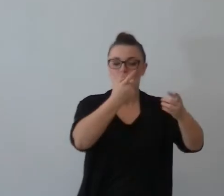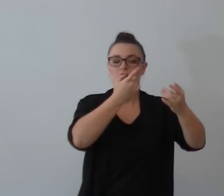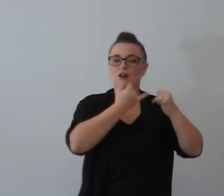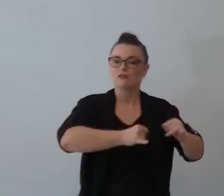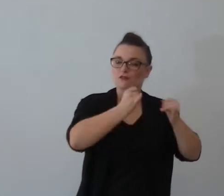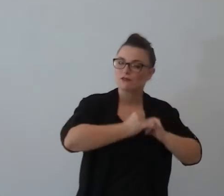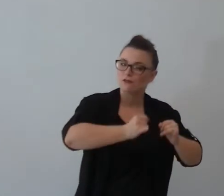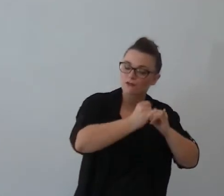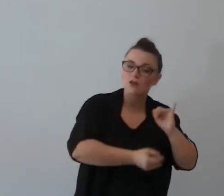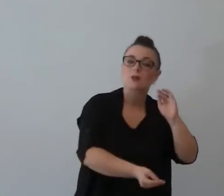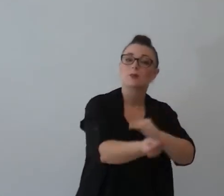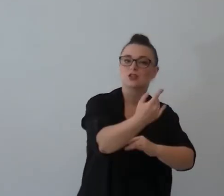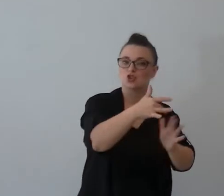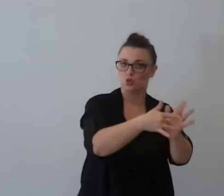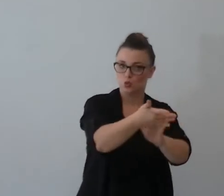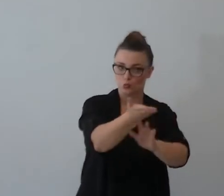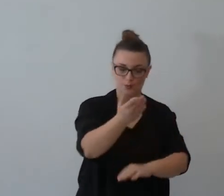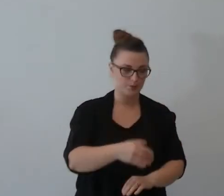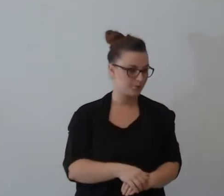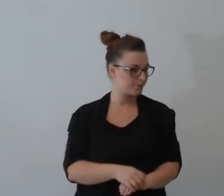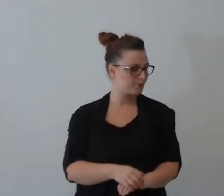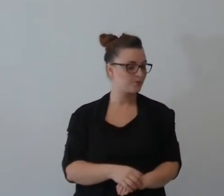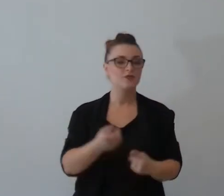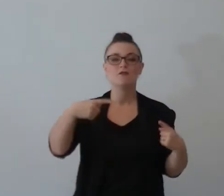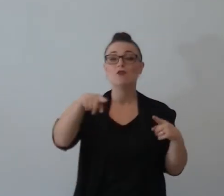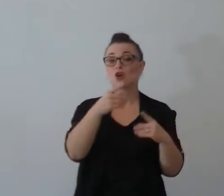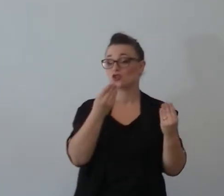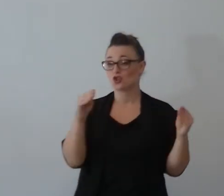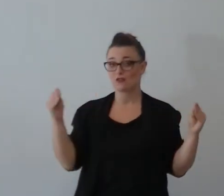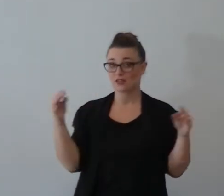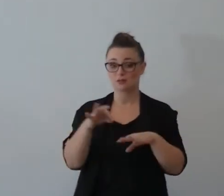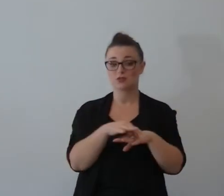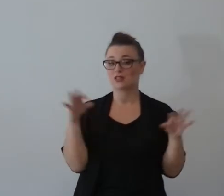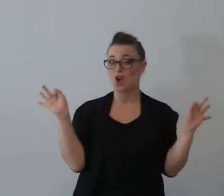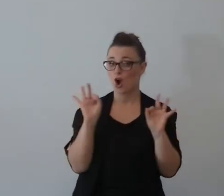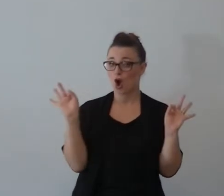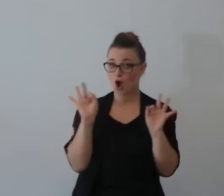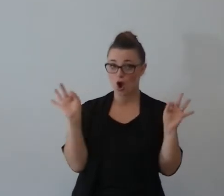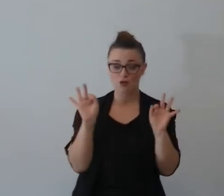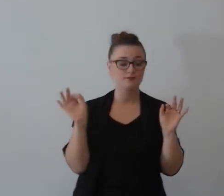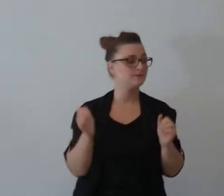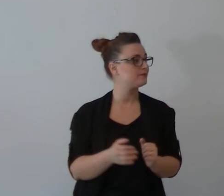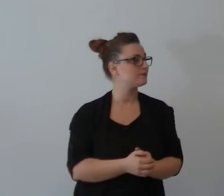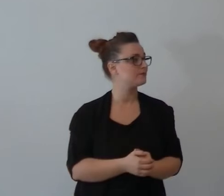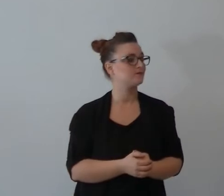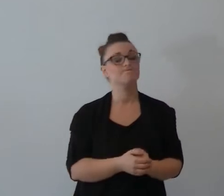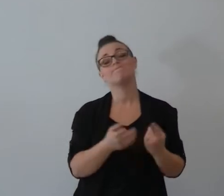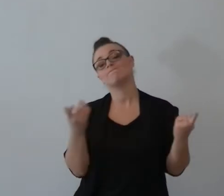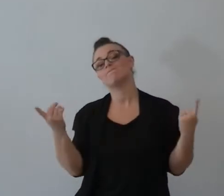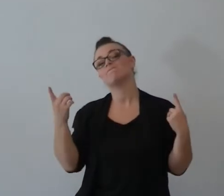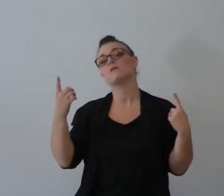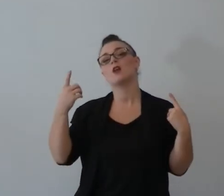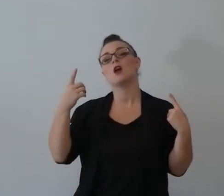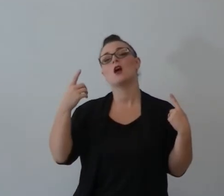grafici, soprattutto voi giornali che dovete ancora sposarvi, sapendo la tendenza al mondo della propria